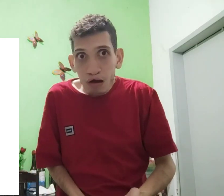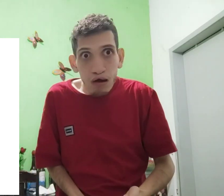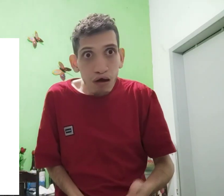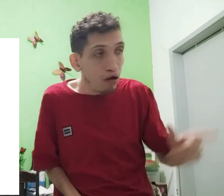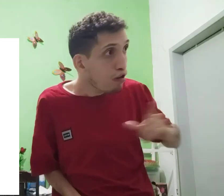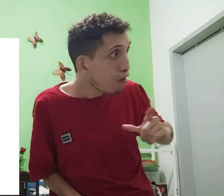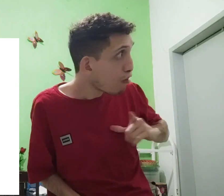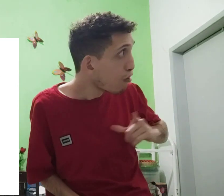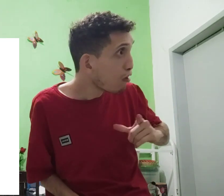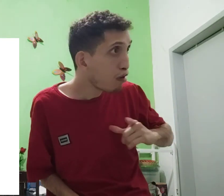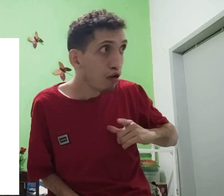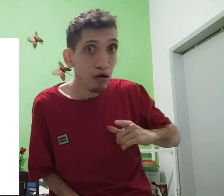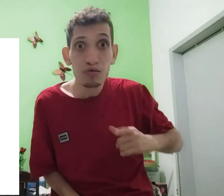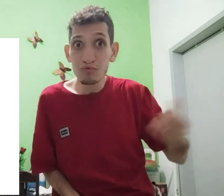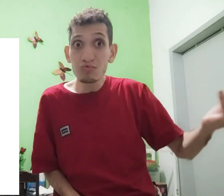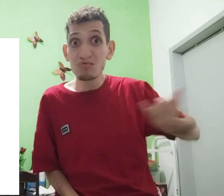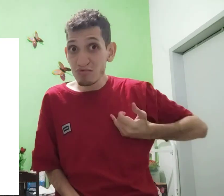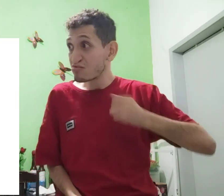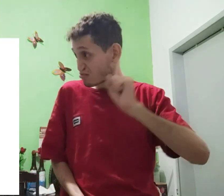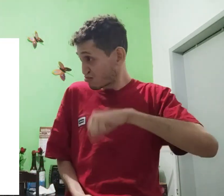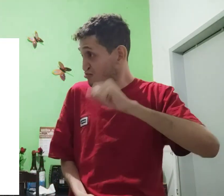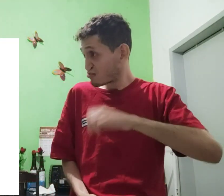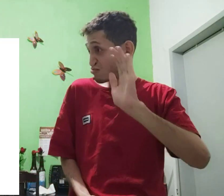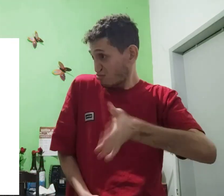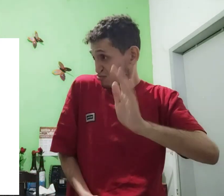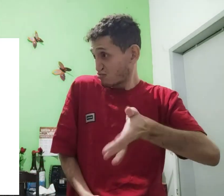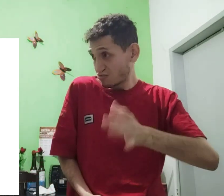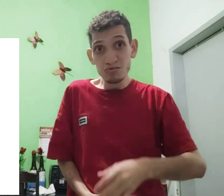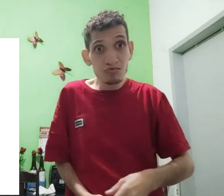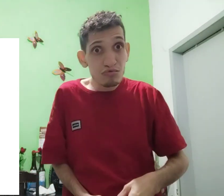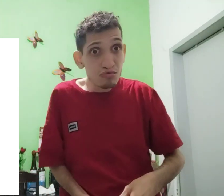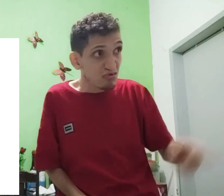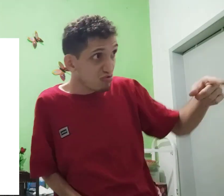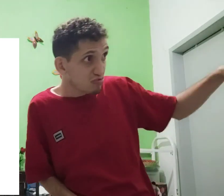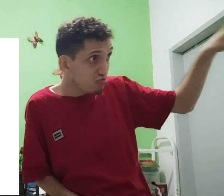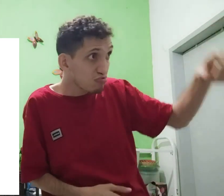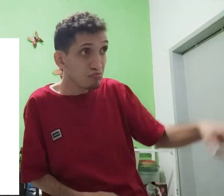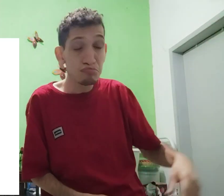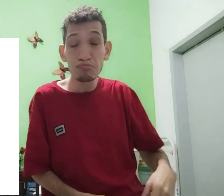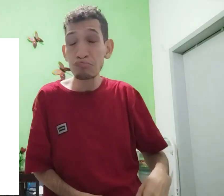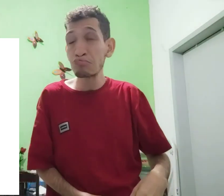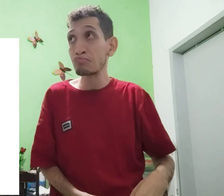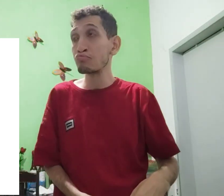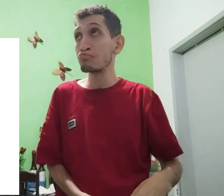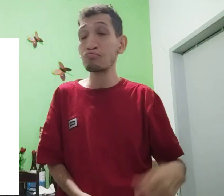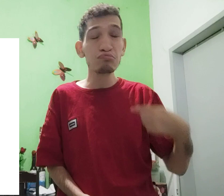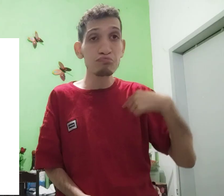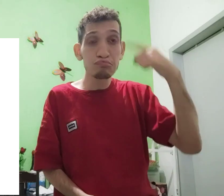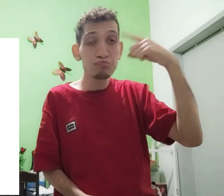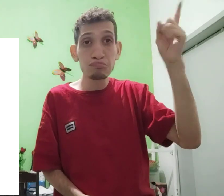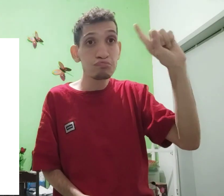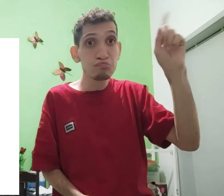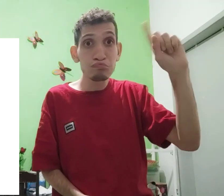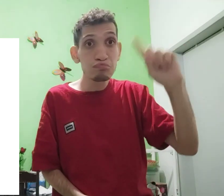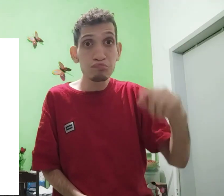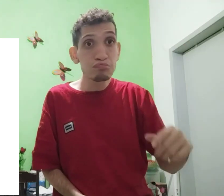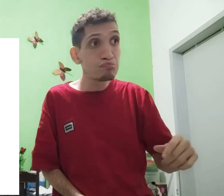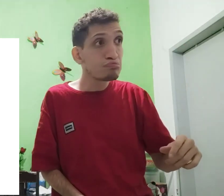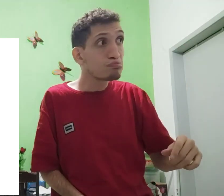SideRance. Carlos diz que ficou chocado com a notícia. E o amigo com firma que já existe, e